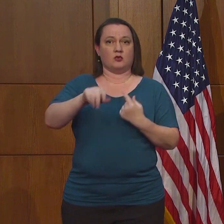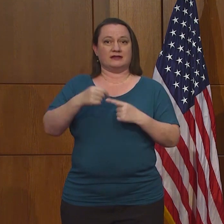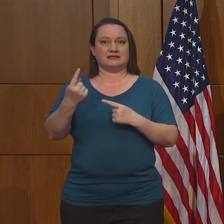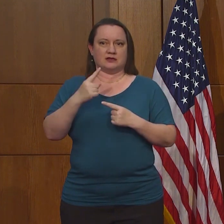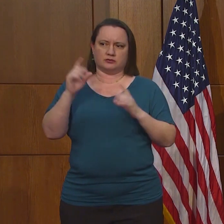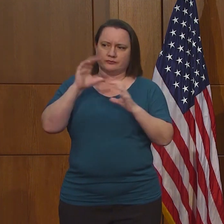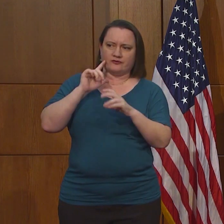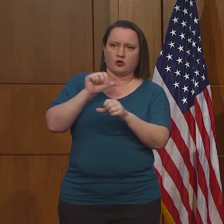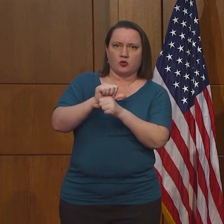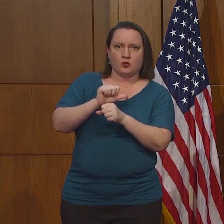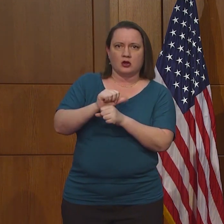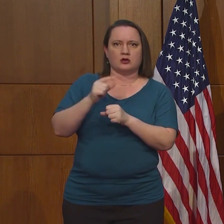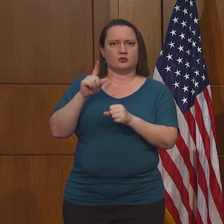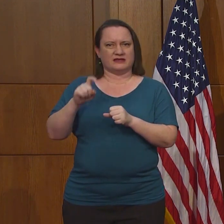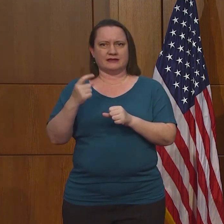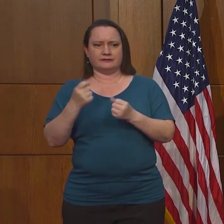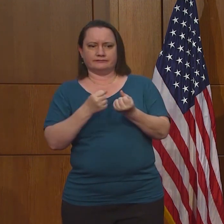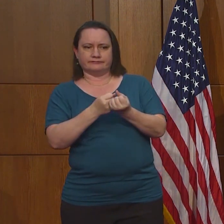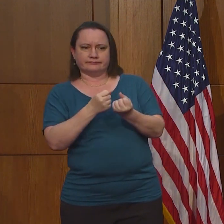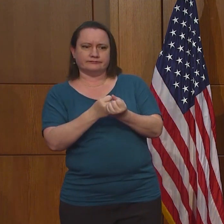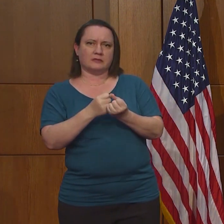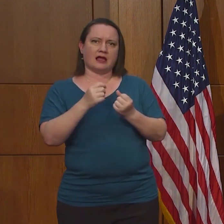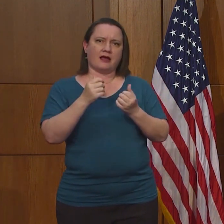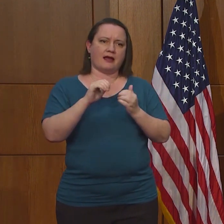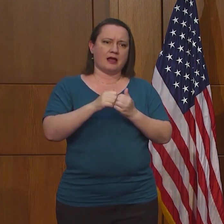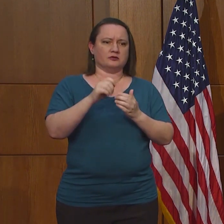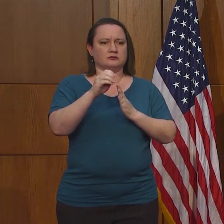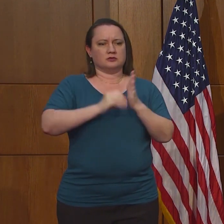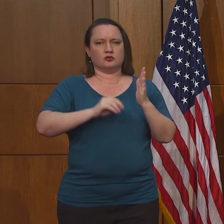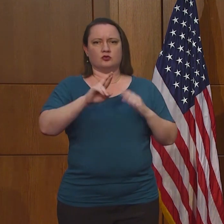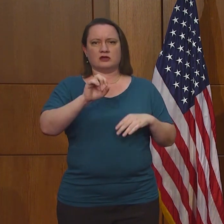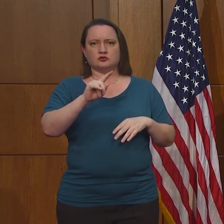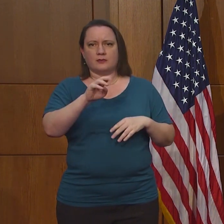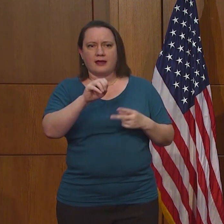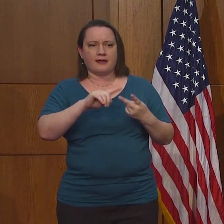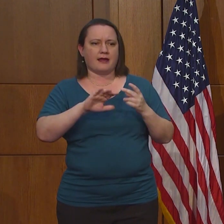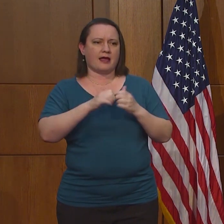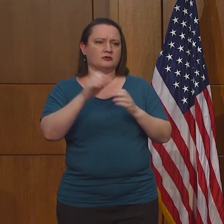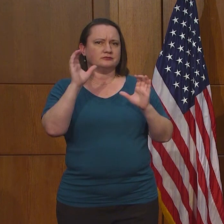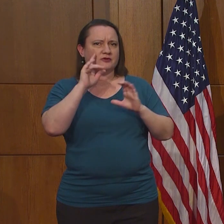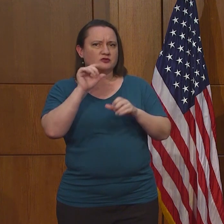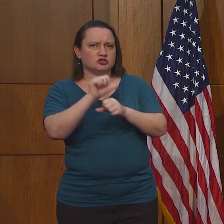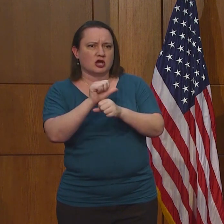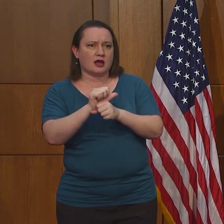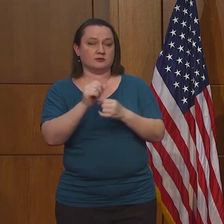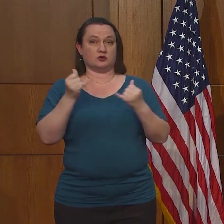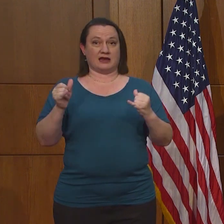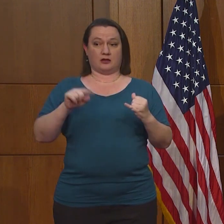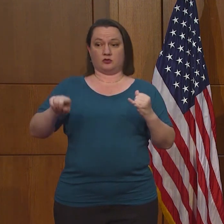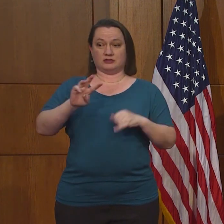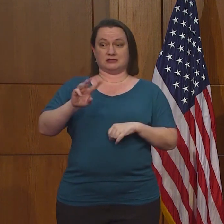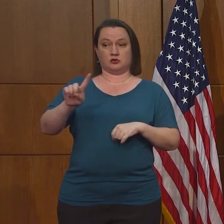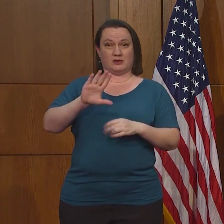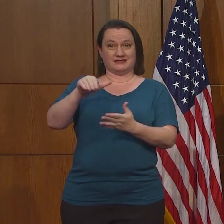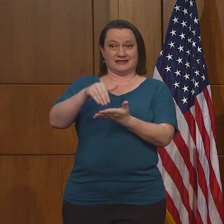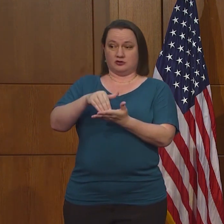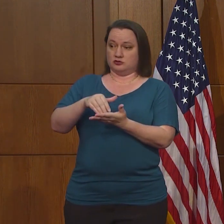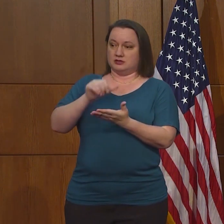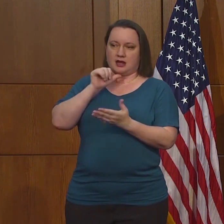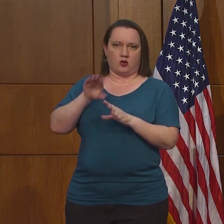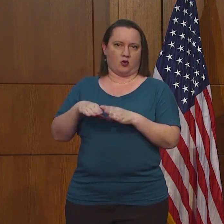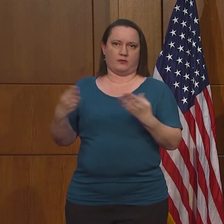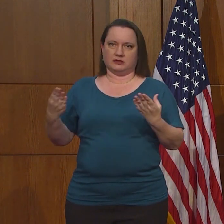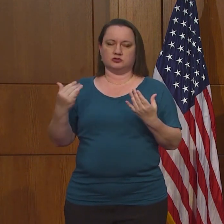trabajo, que haya apoyo y que los ayuden a poder buscar trabajo. Todavía estamos trabajando en el plan